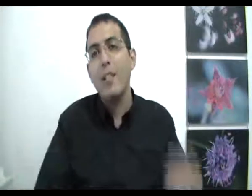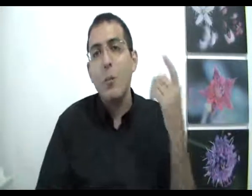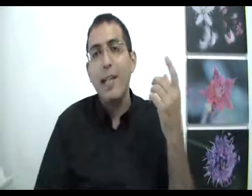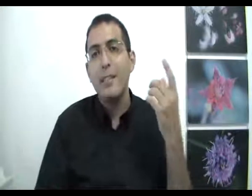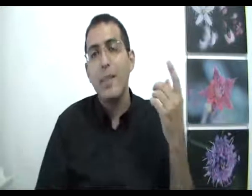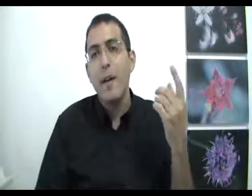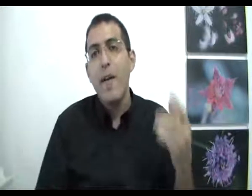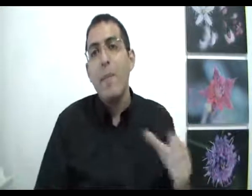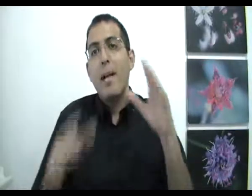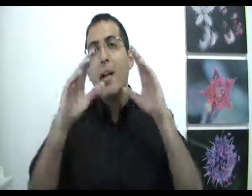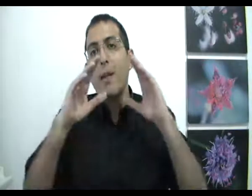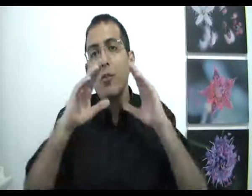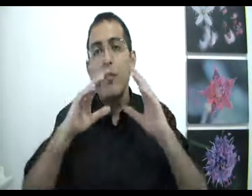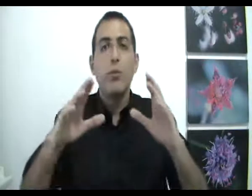אנחנו בעצם מגיעים להשתוות